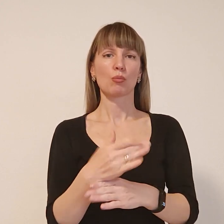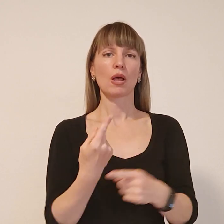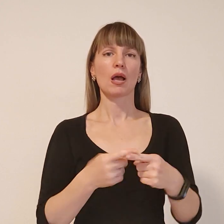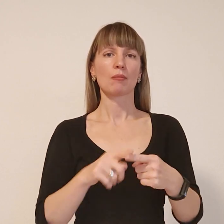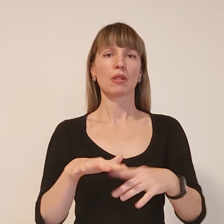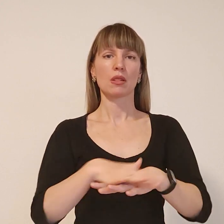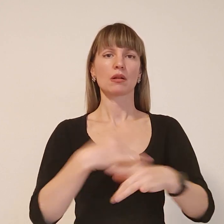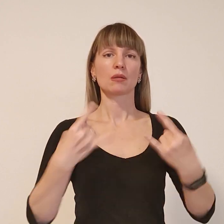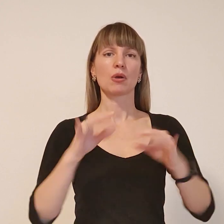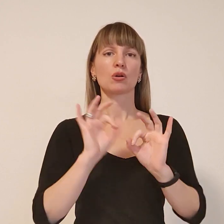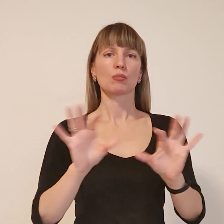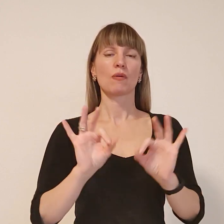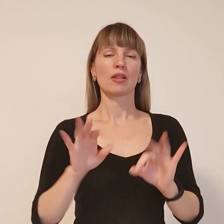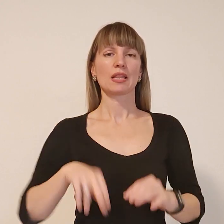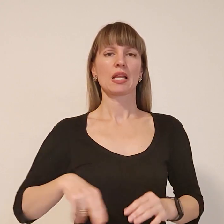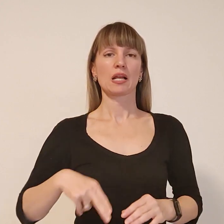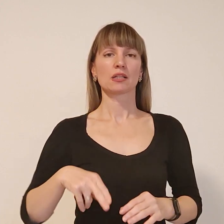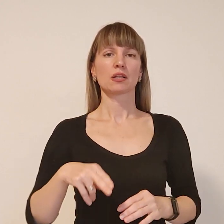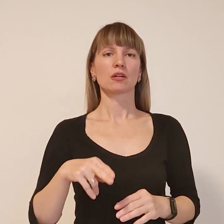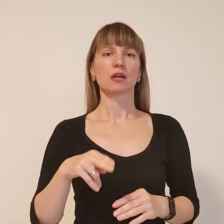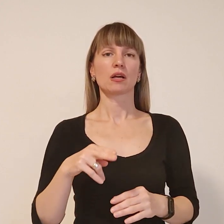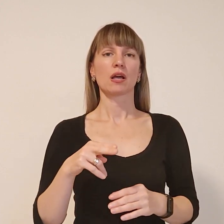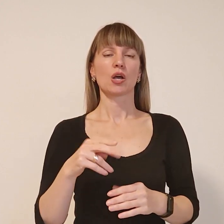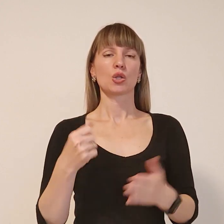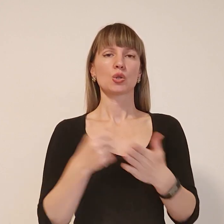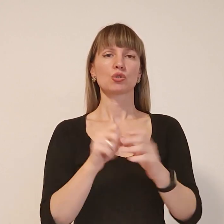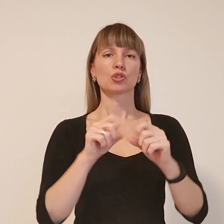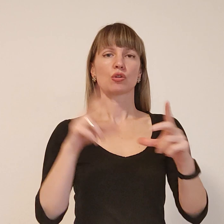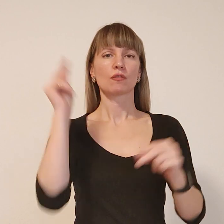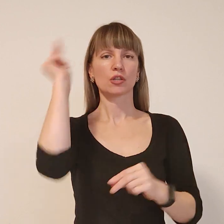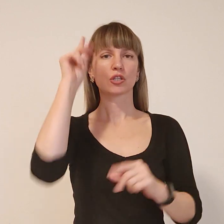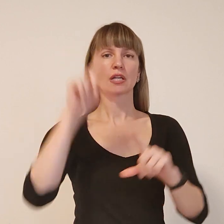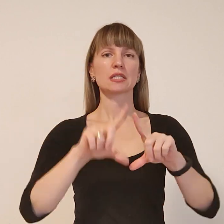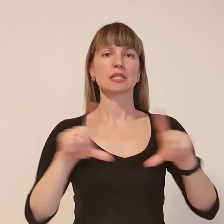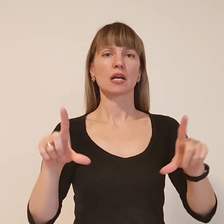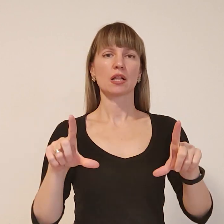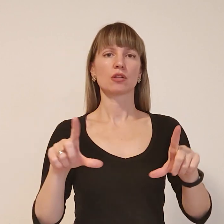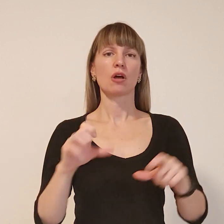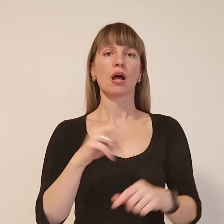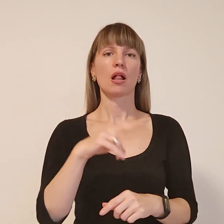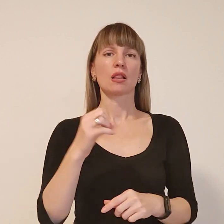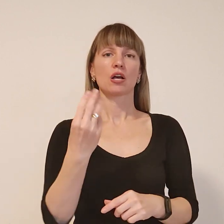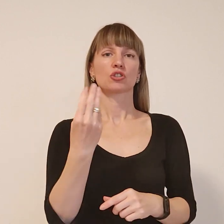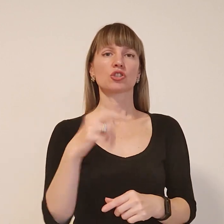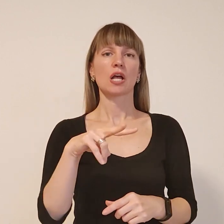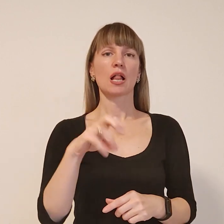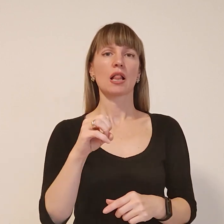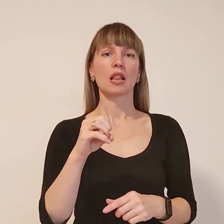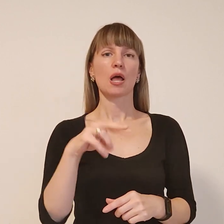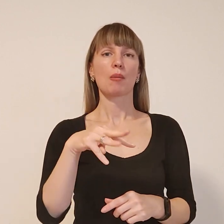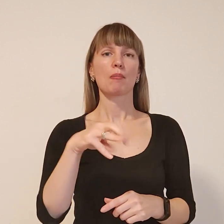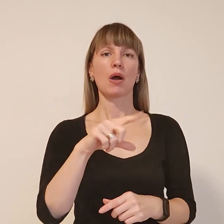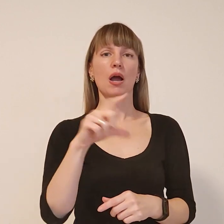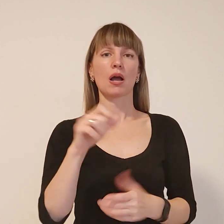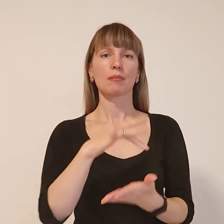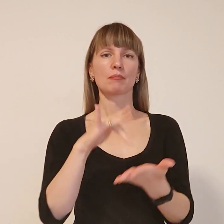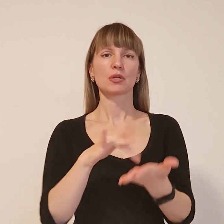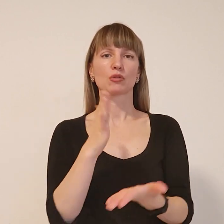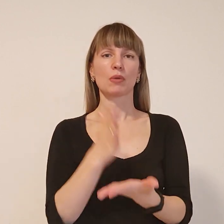Суспільному розповіла директорка дошкільного навчального закладу Алла Шелемаха. Місто перебуває в облозі